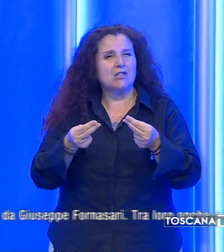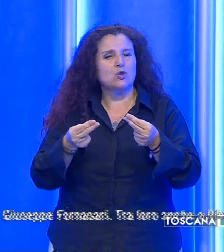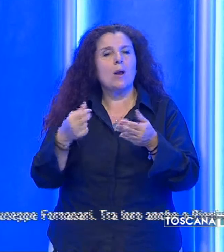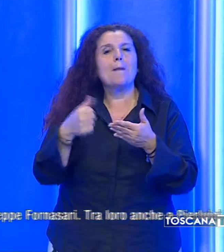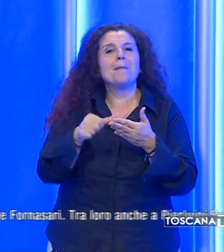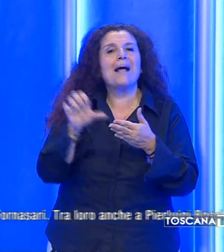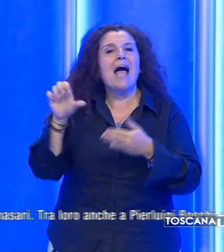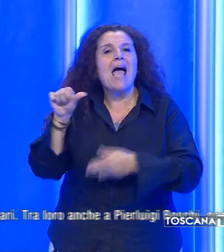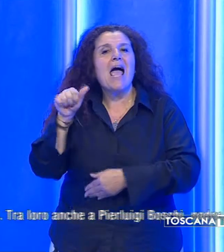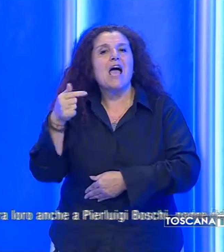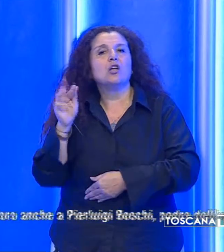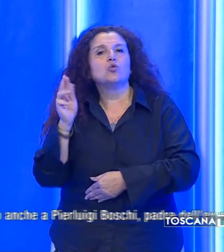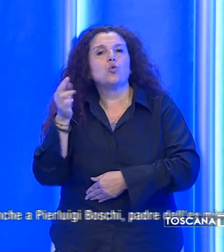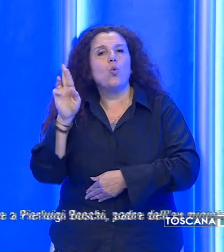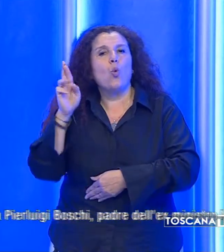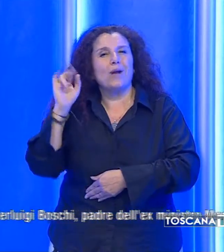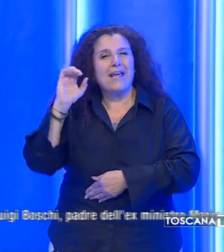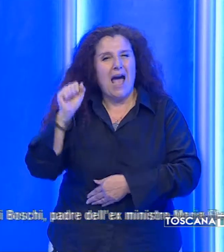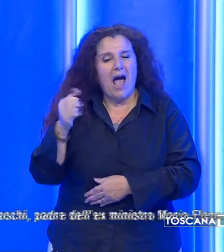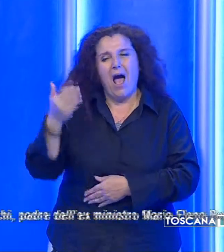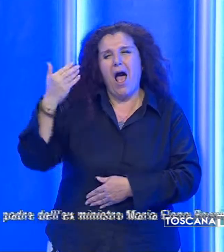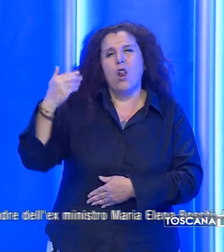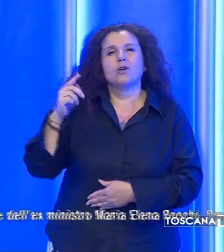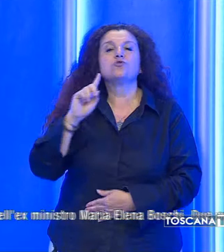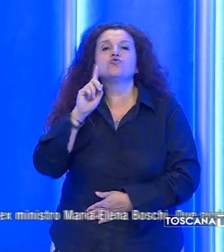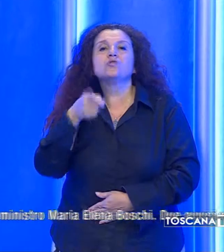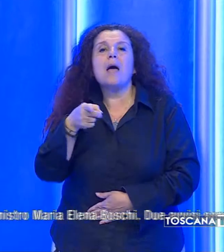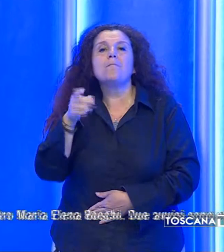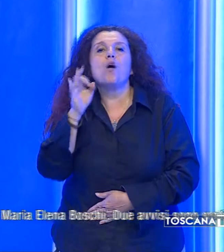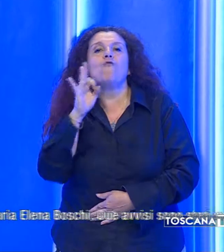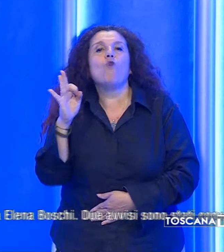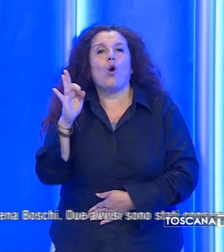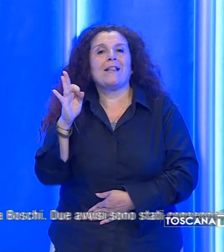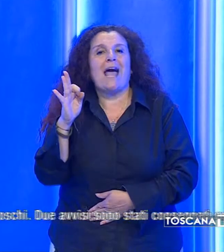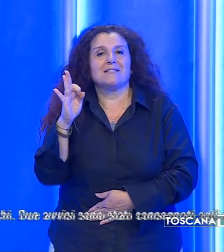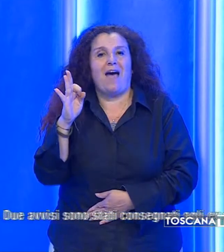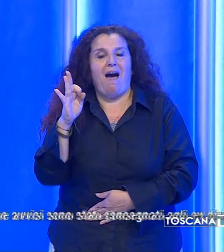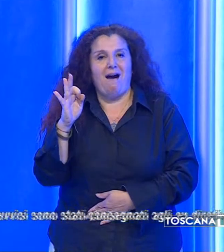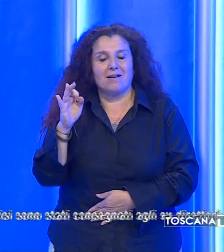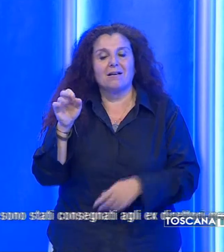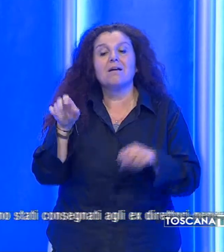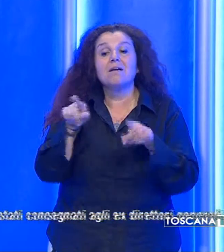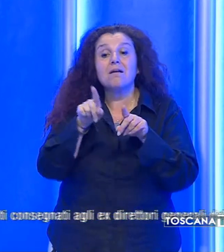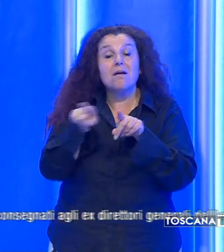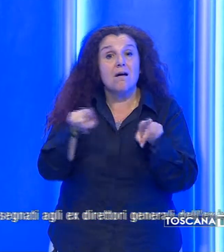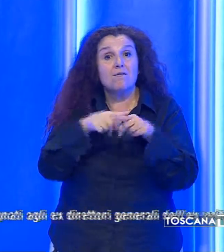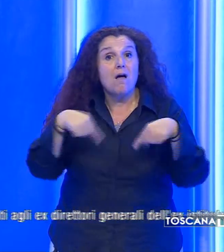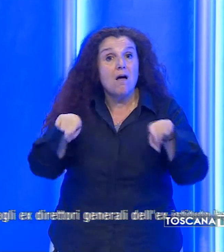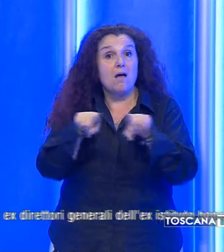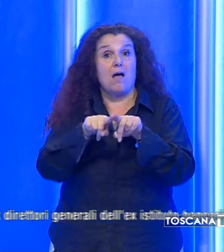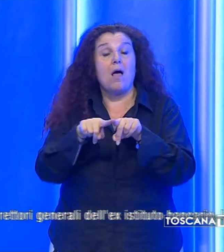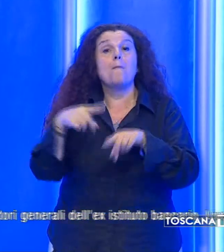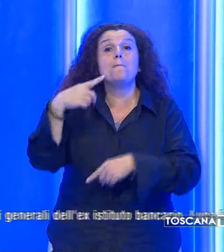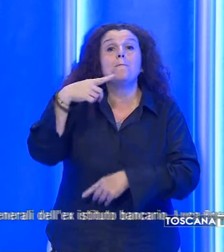Banca Etruria, allora presieduto da Giuseppe Fornasari. Tra loro anche a